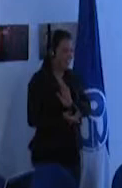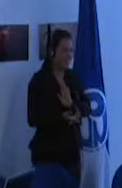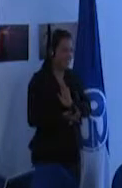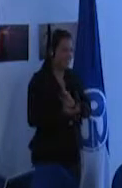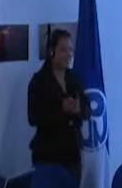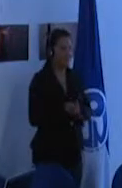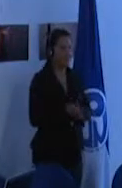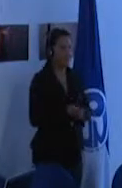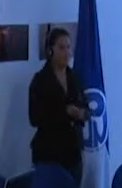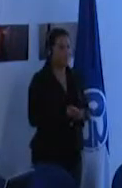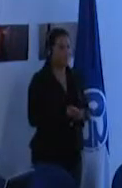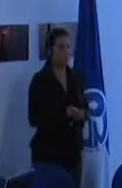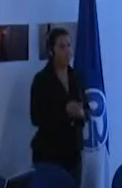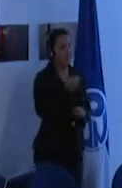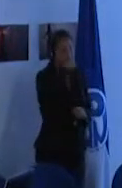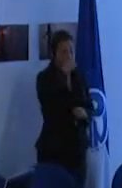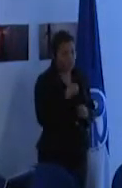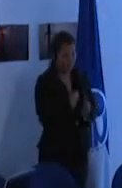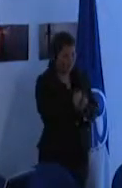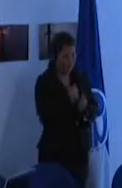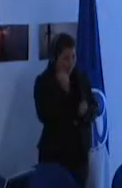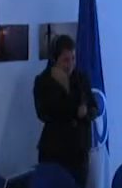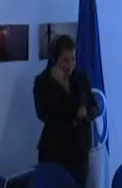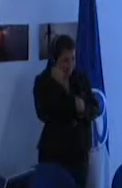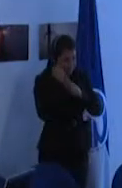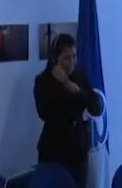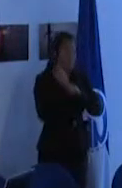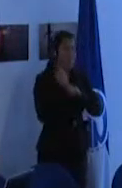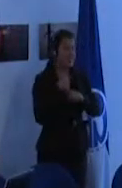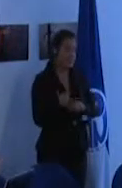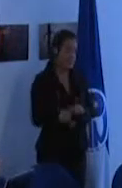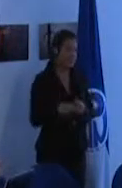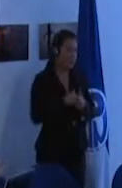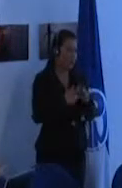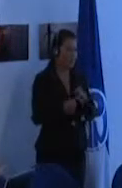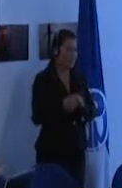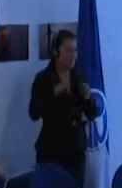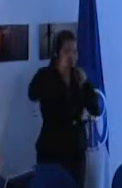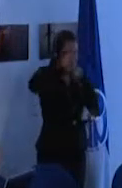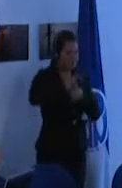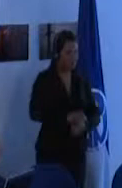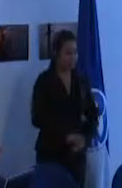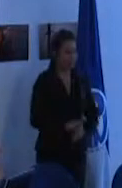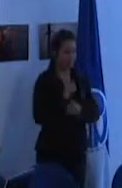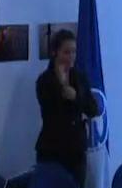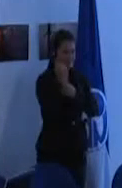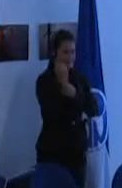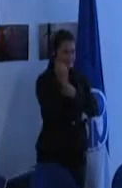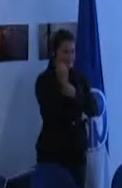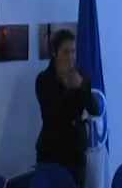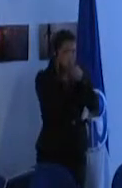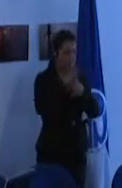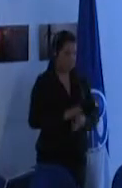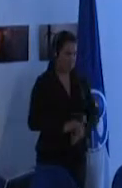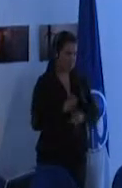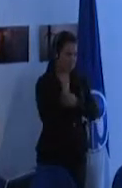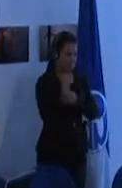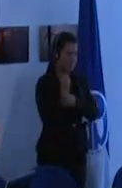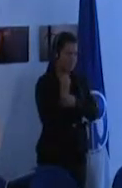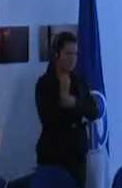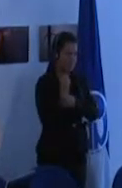un niño con síndrome de Down tiene problemas de articulación por lo tanto un niño